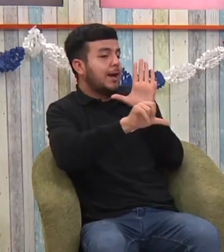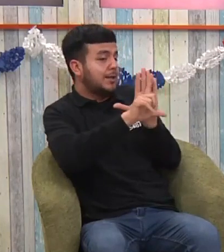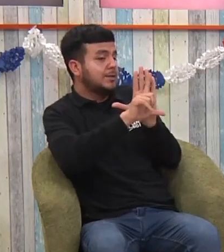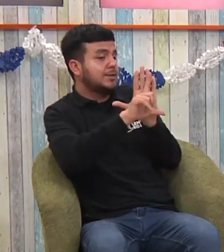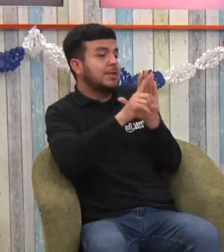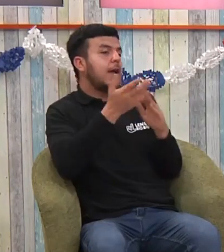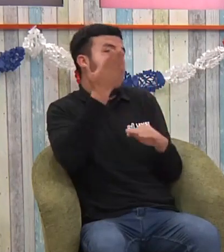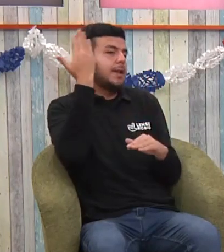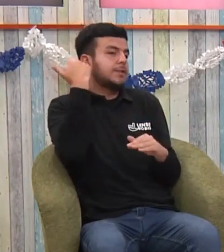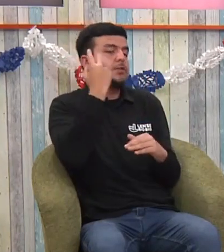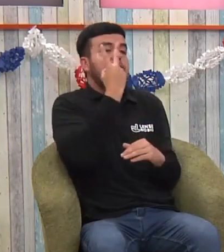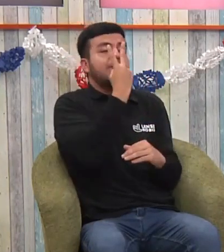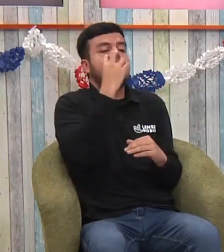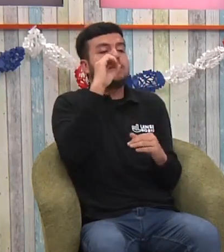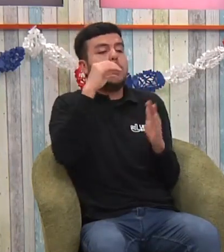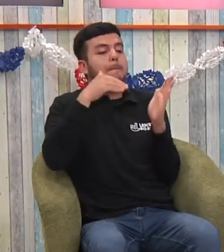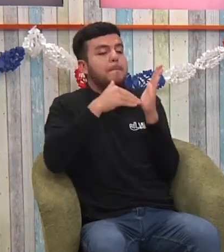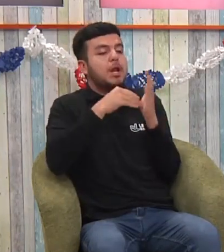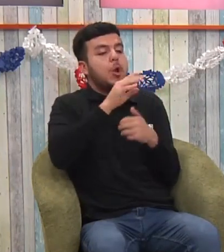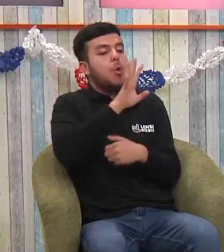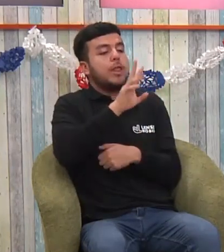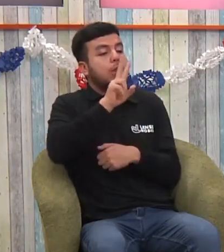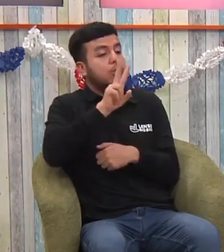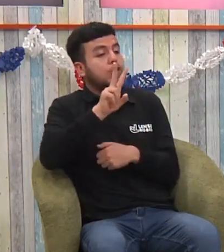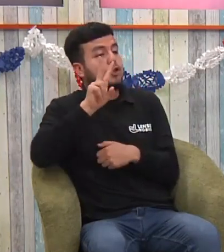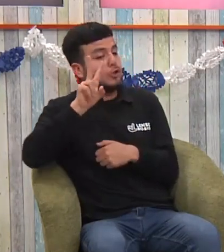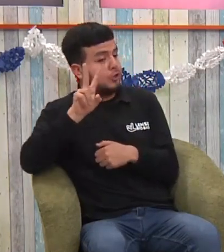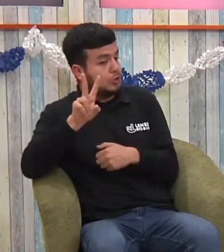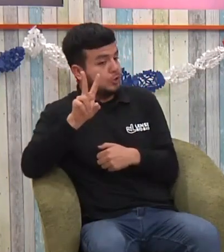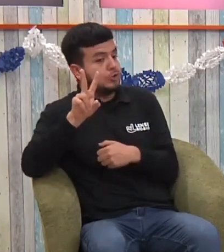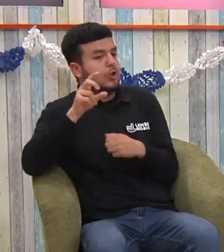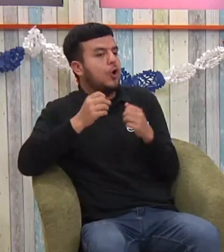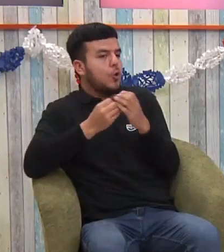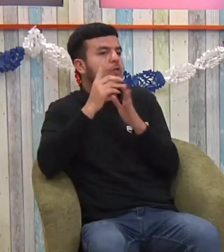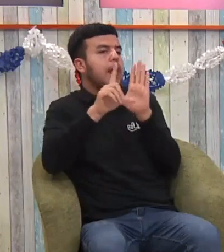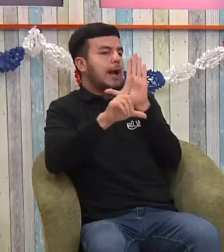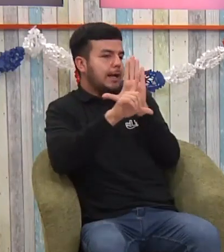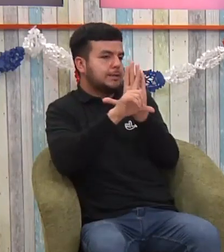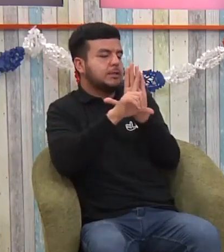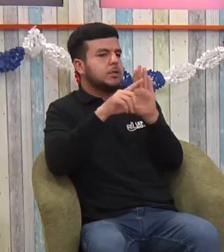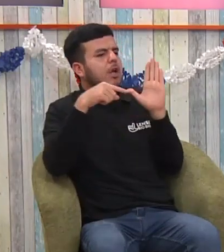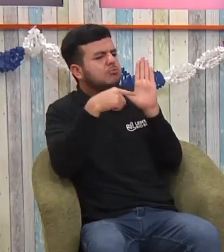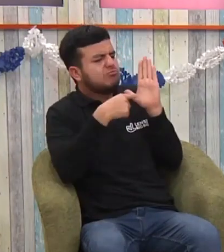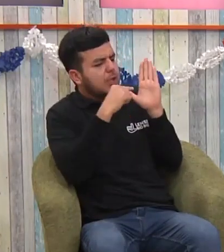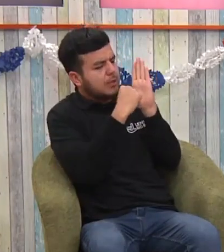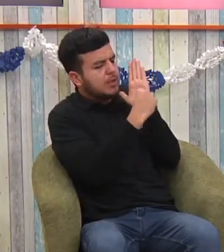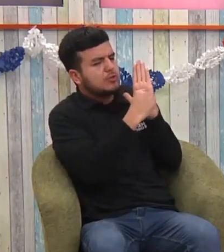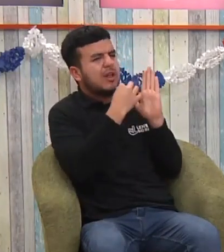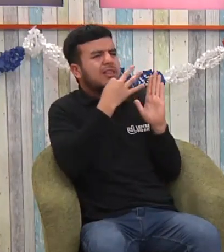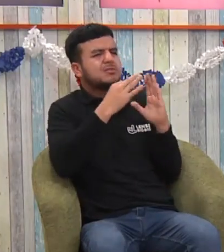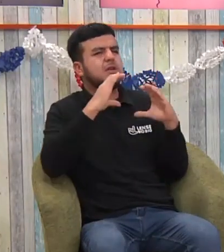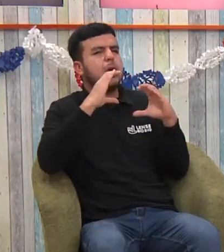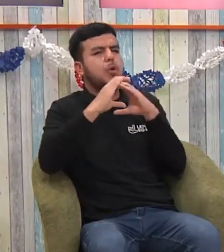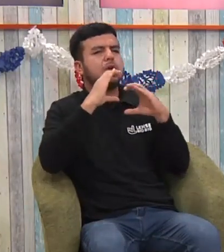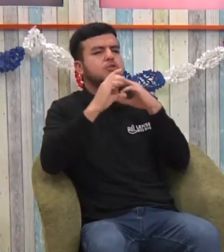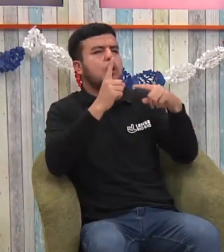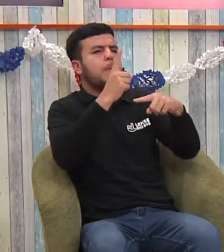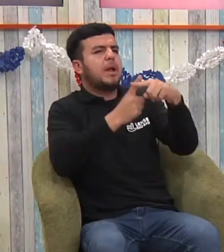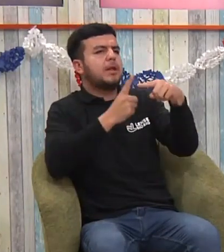permitido avances. Hoy día tenemos en Chile, bueno, en un principio del 2010, la ley 20.422, la ley de inclusión que se le conoce, que